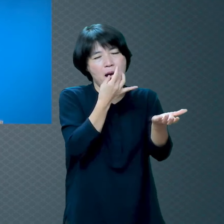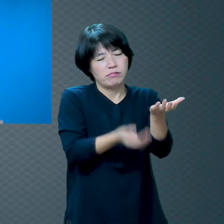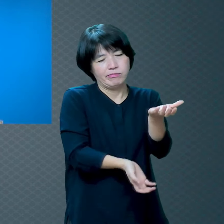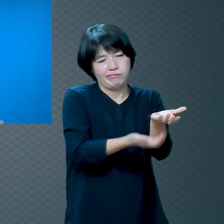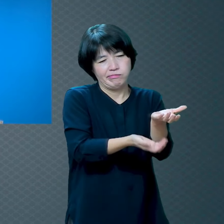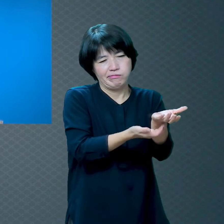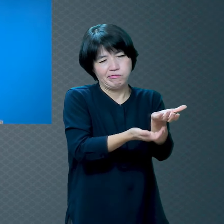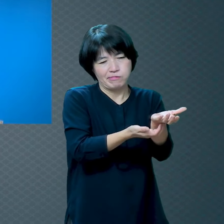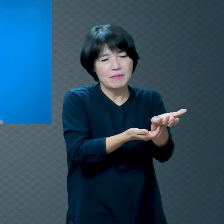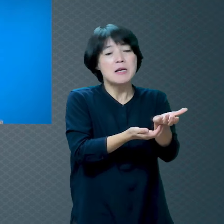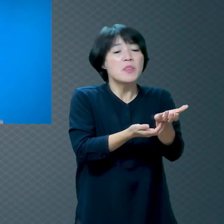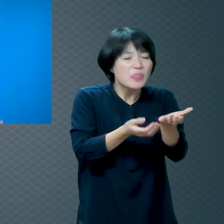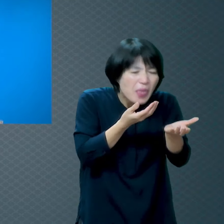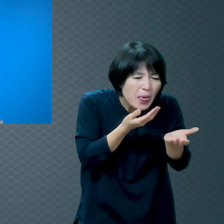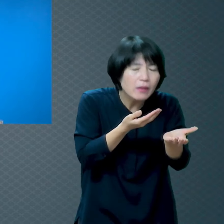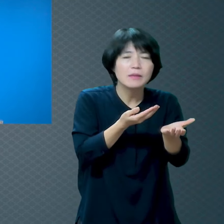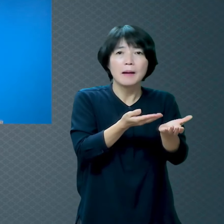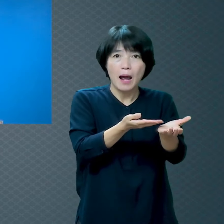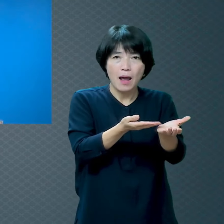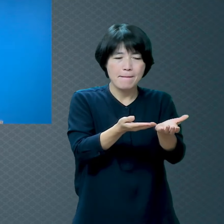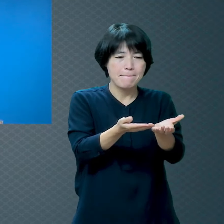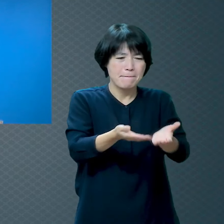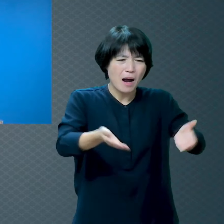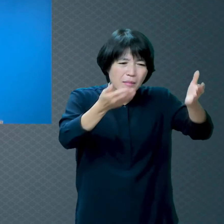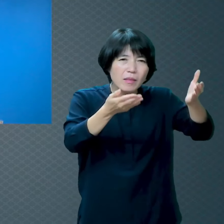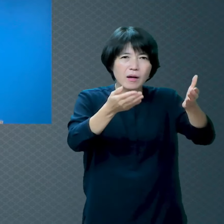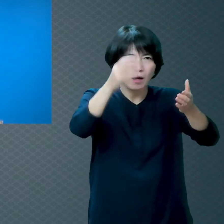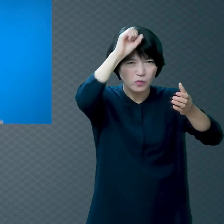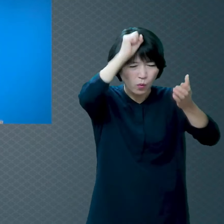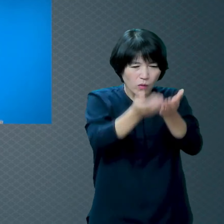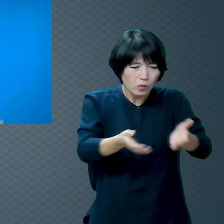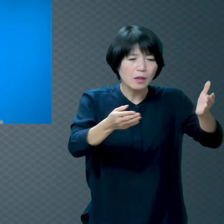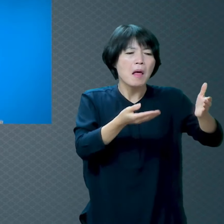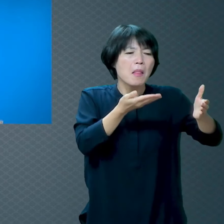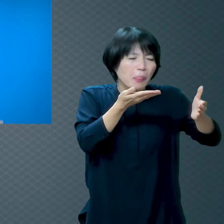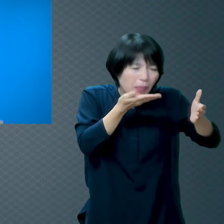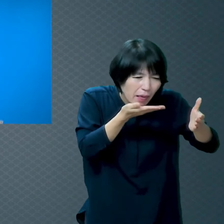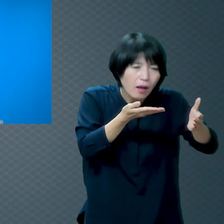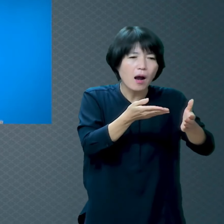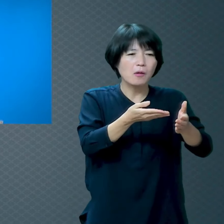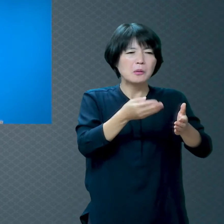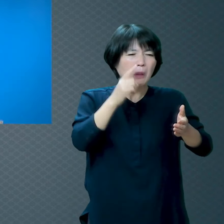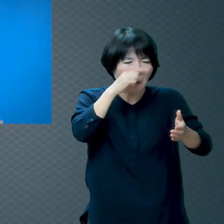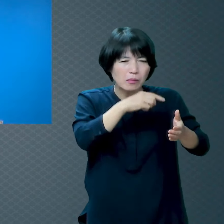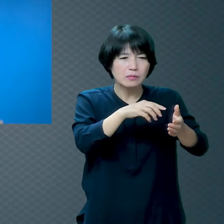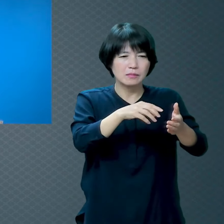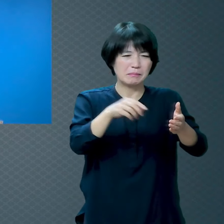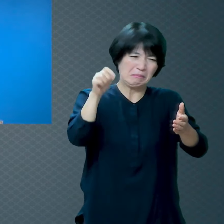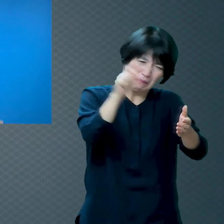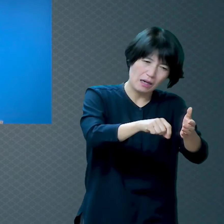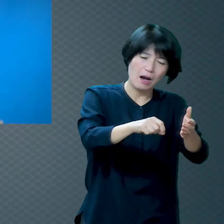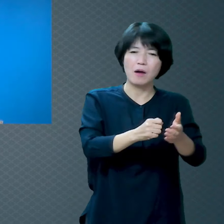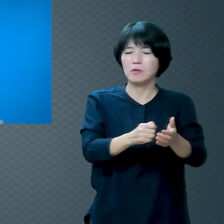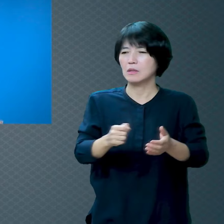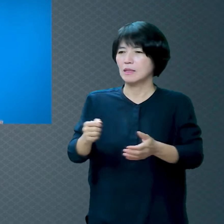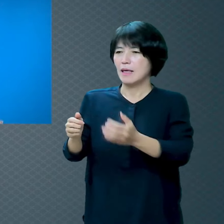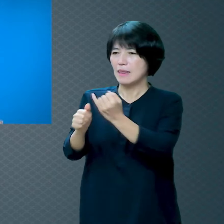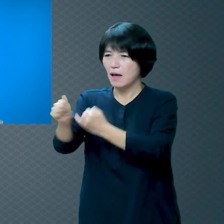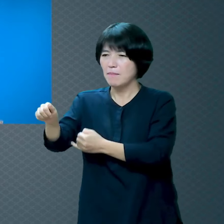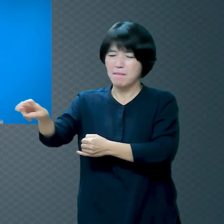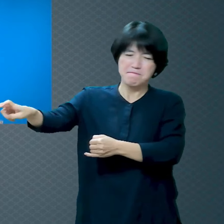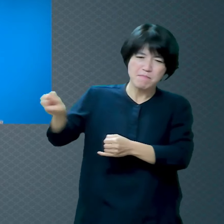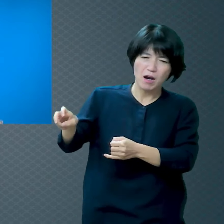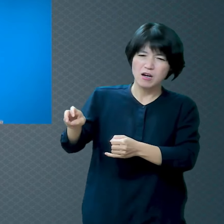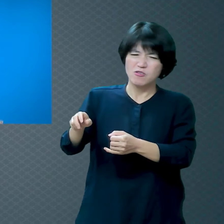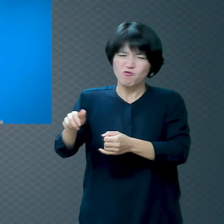그냥 밥에다가 침도 뱉고 먹다가 뒤져라 그런 얘기도 하고 이런 놈은 어디 가서 귀신 뭐